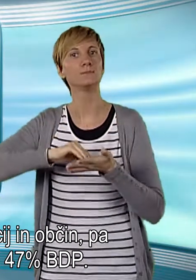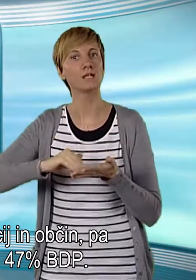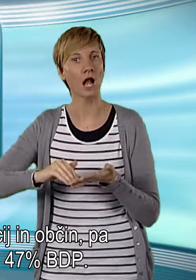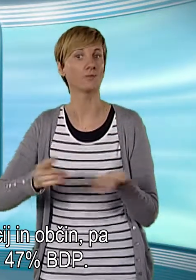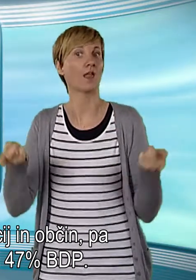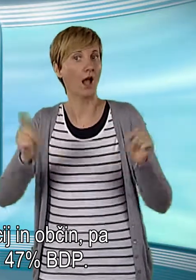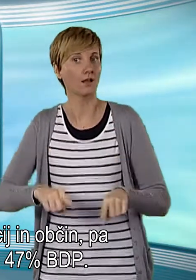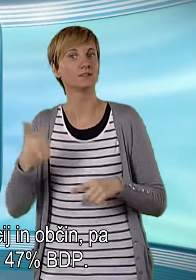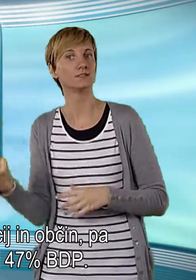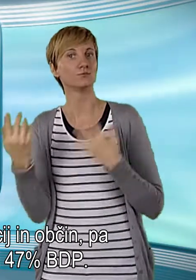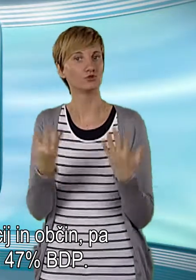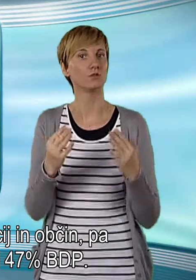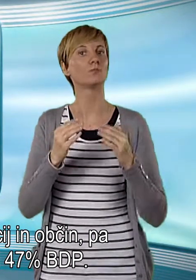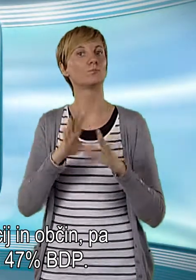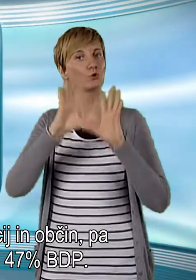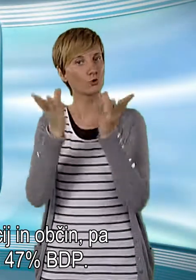proizvoda.